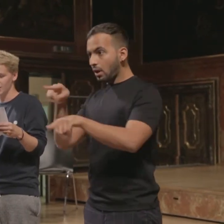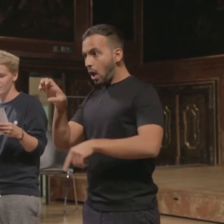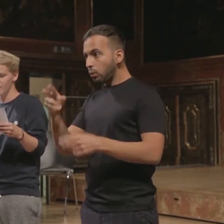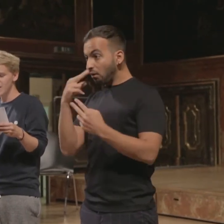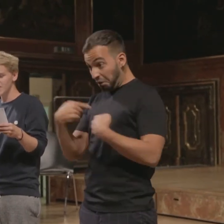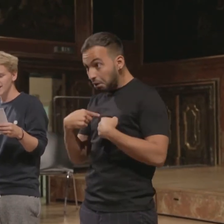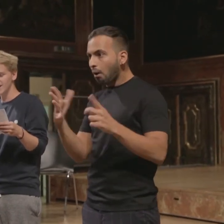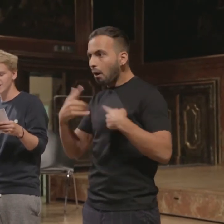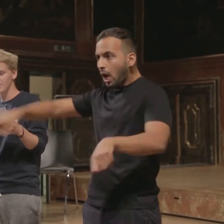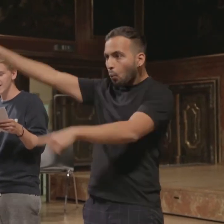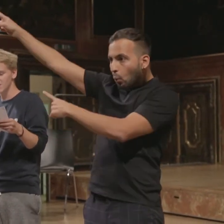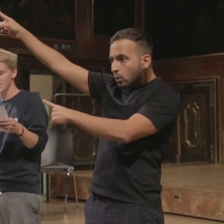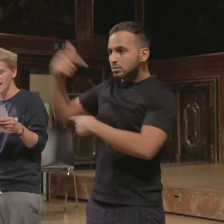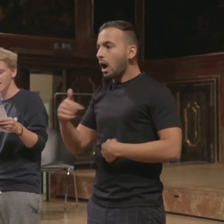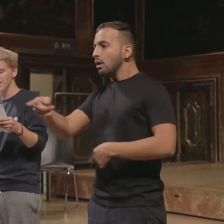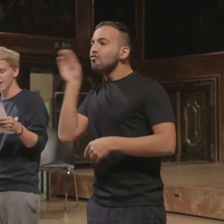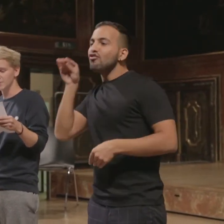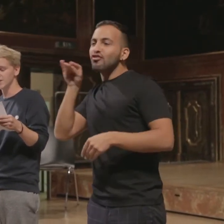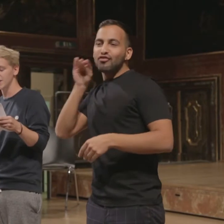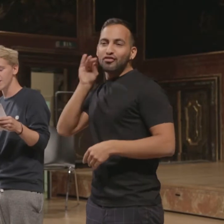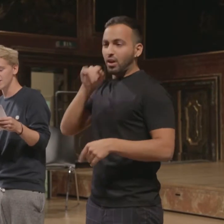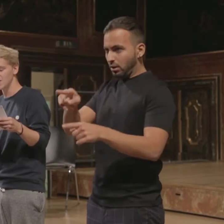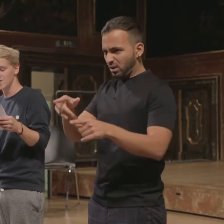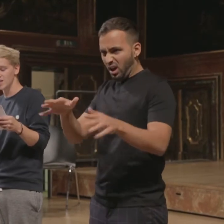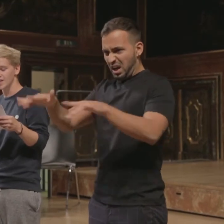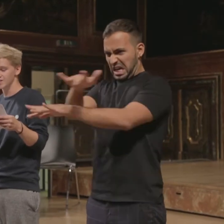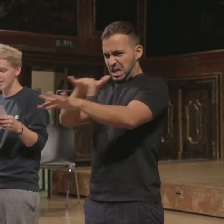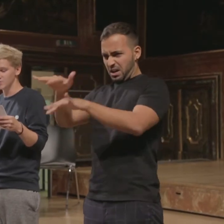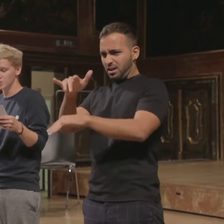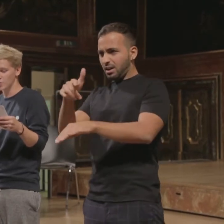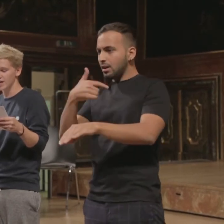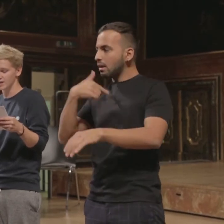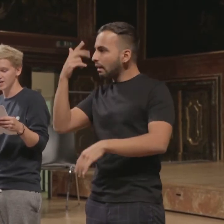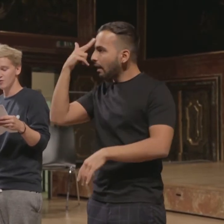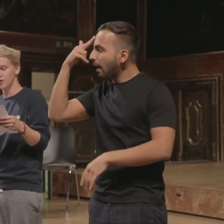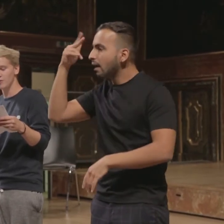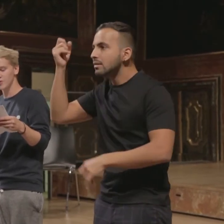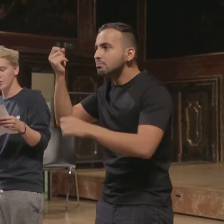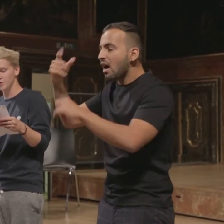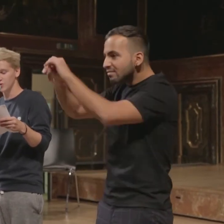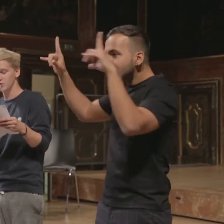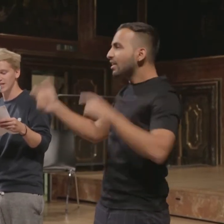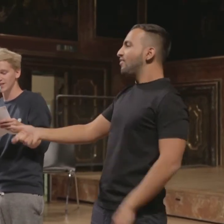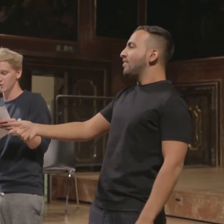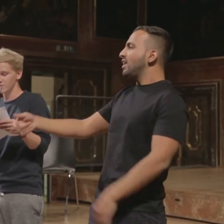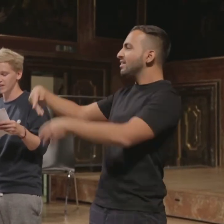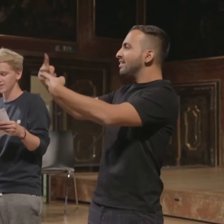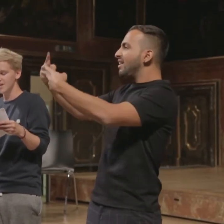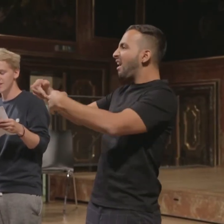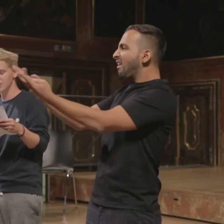auf. Diese lächerlichen Mekka-Szenarien erinnern mich dann immer an diese Szene in Das Leben des Brian, wo die Volksfront von Judäa darüber berät, was die